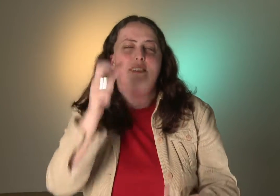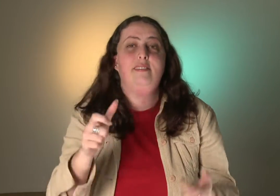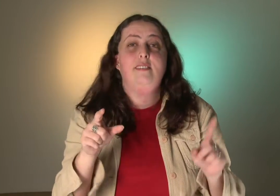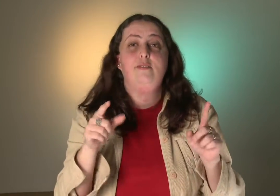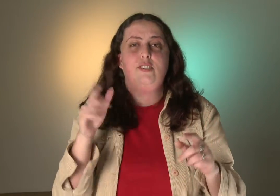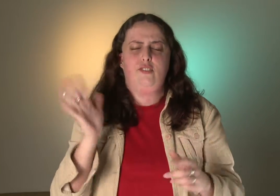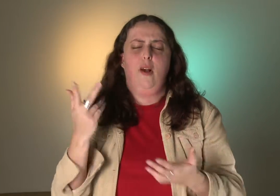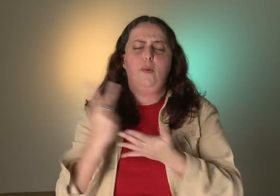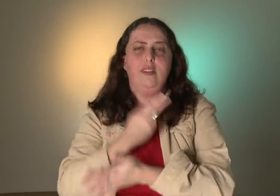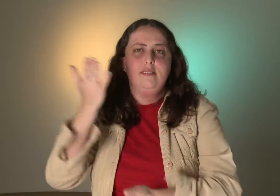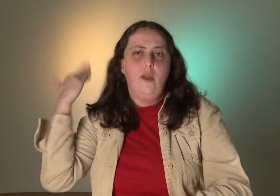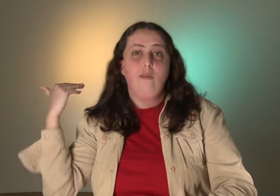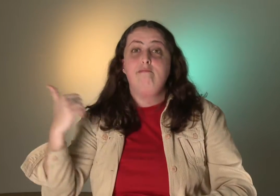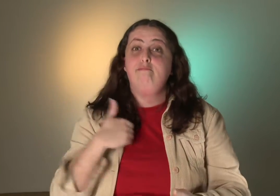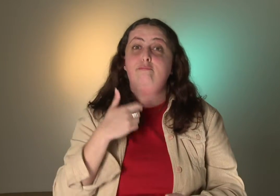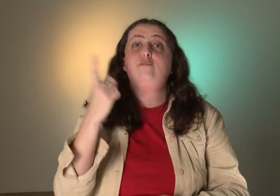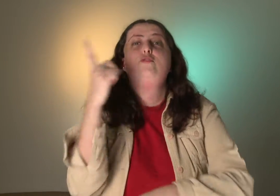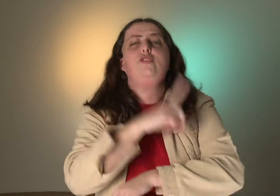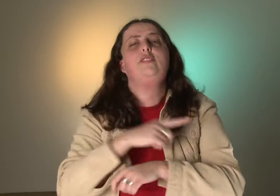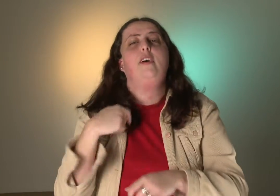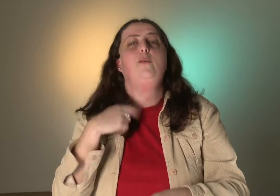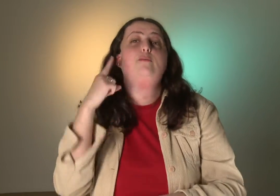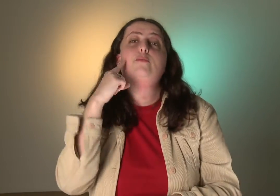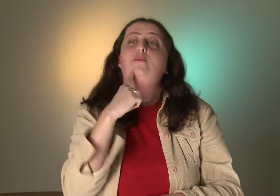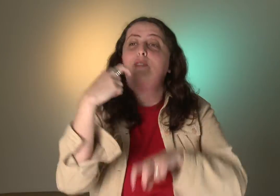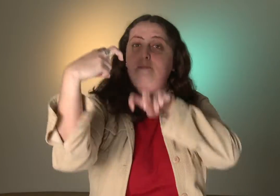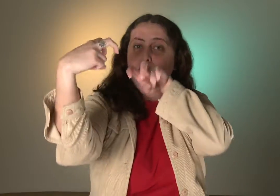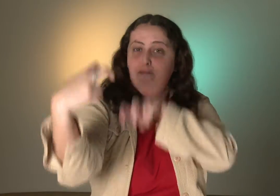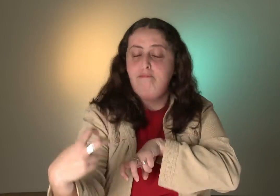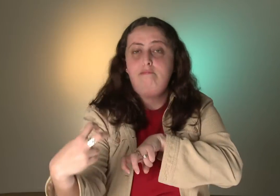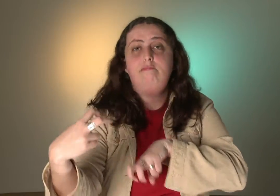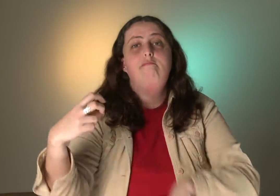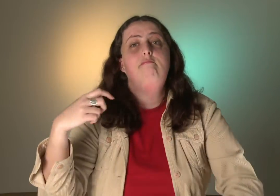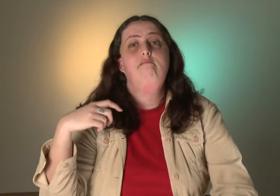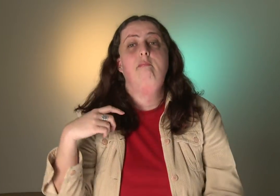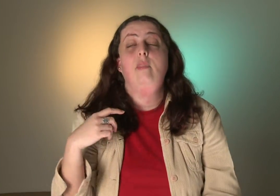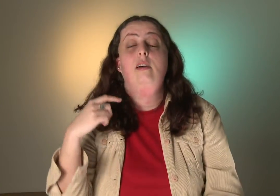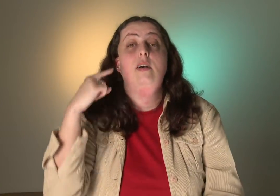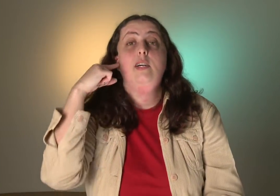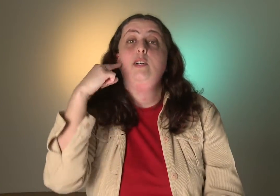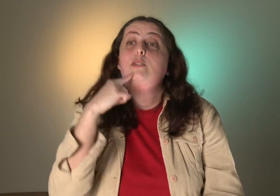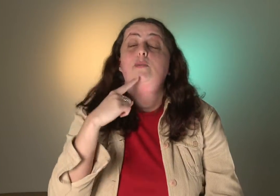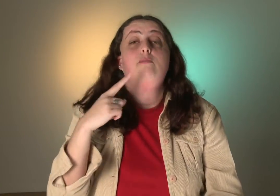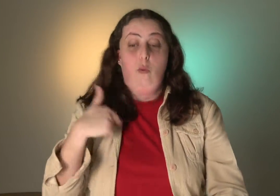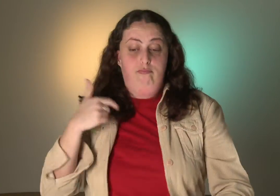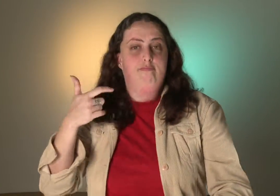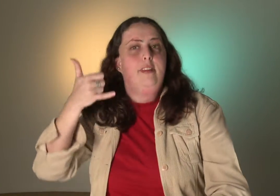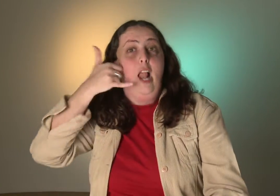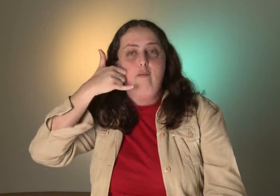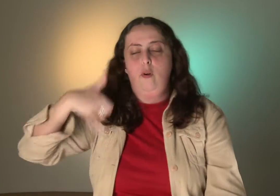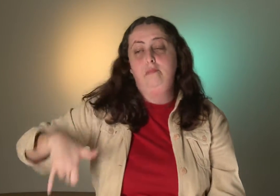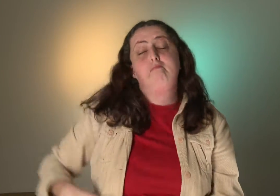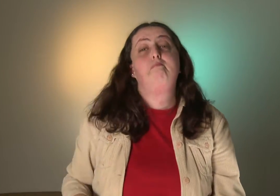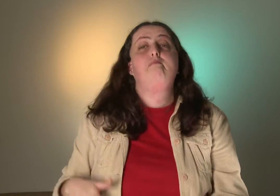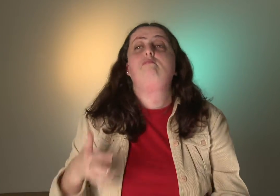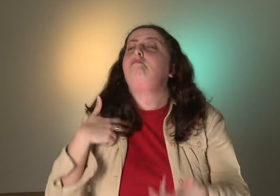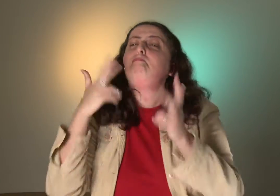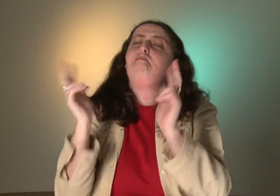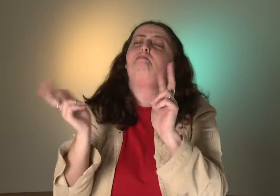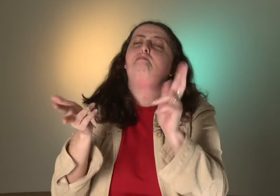Aconteceu uma coisa muito interessante, há um tempo atrás, um dia eu conversando com uma surda. Então, meu telefone no meu bolso, eu conversando